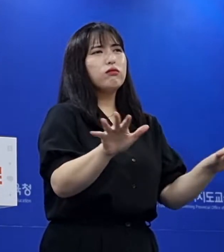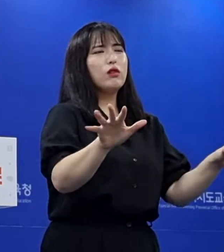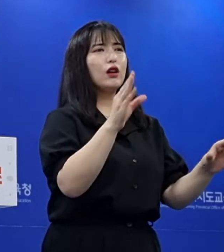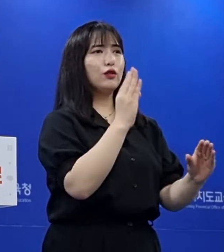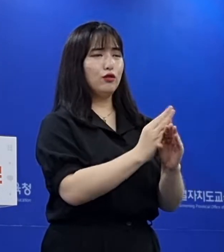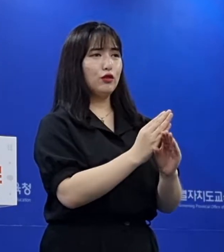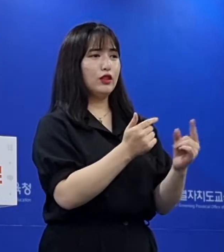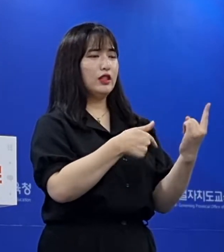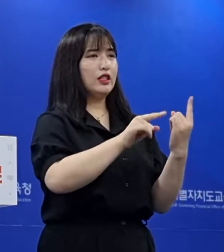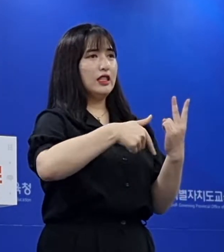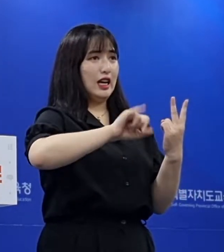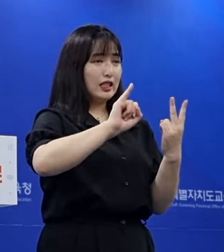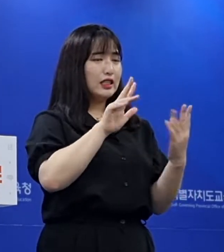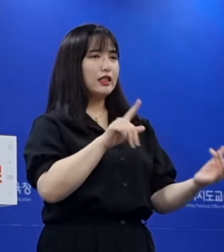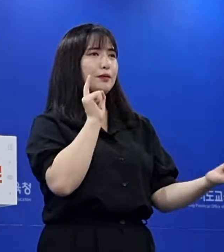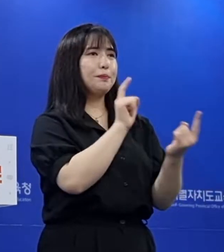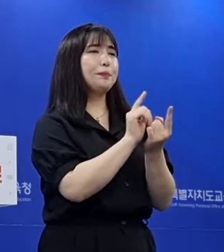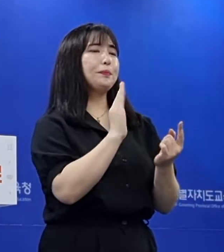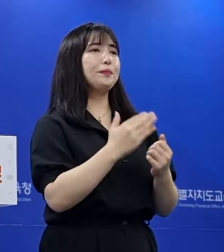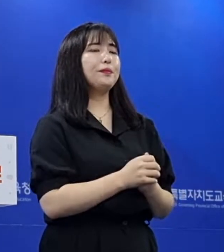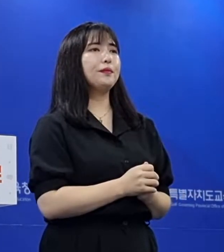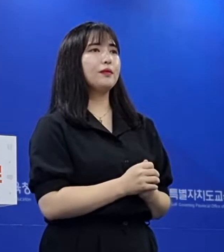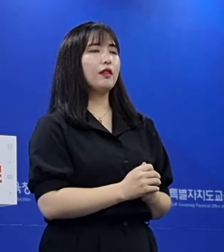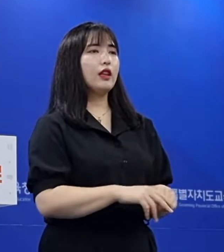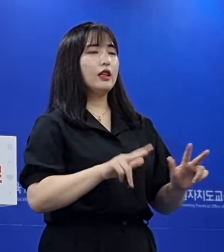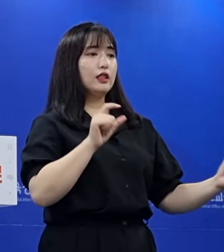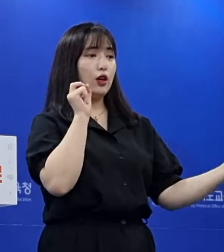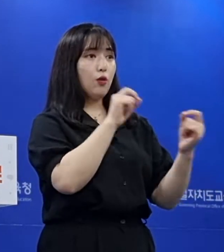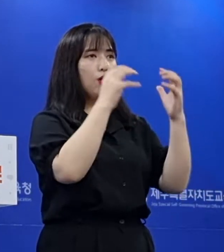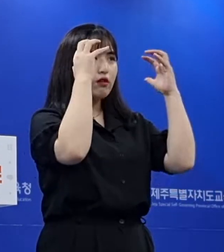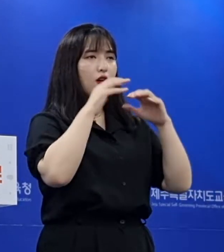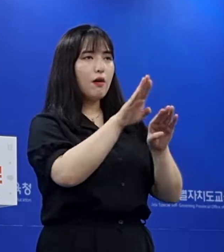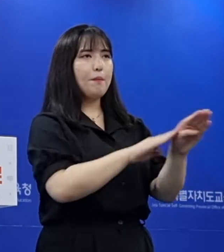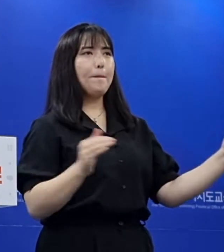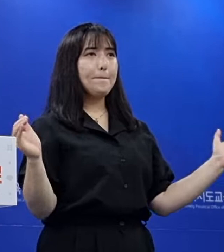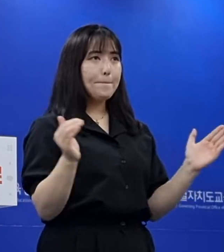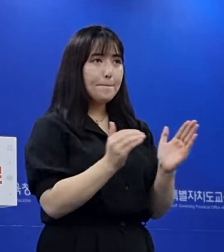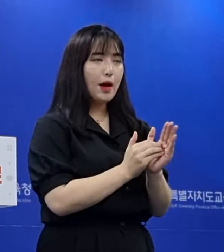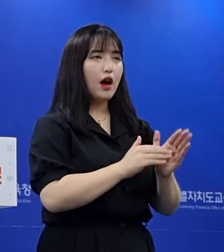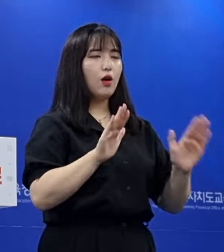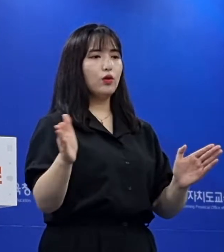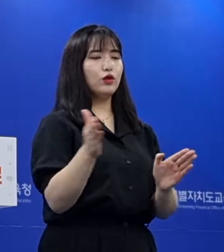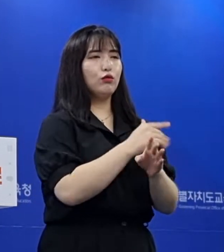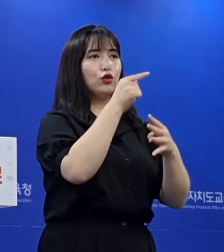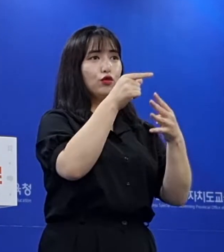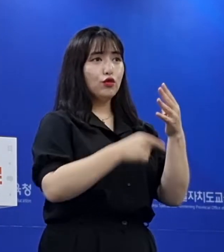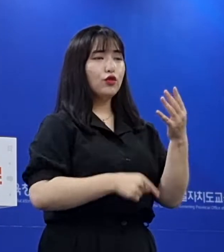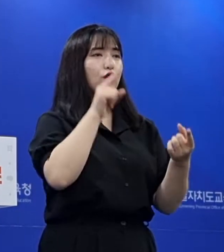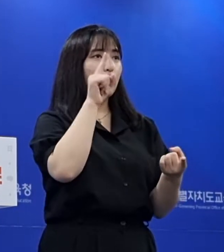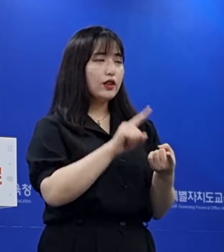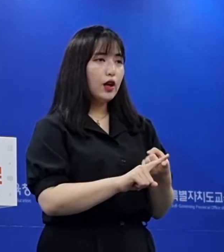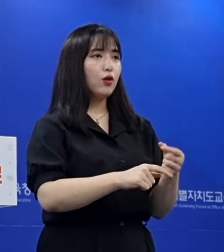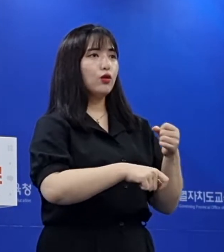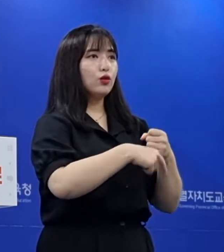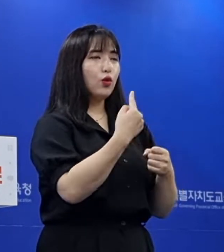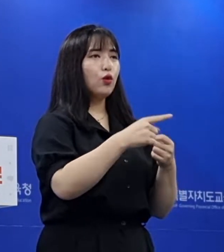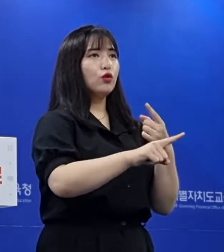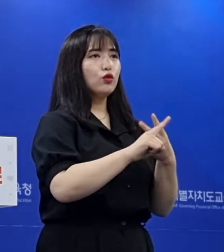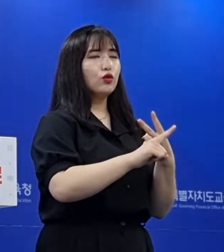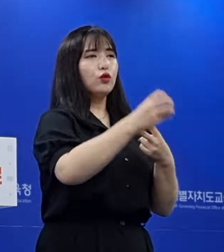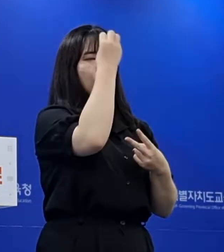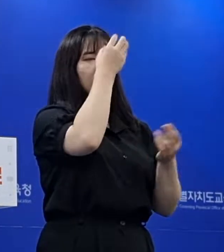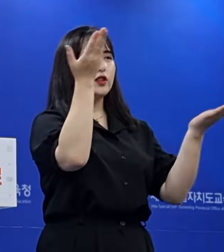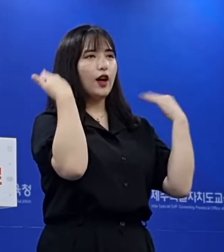2학기 일을 맞이하게 되었습니다. 이제 곧 여름방학이 끝나고 오늘부터 순차적으로 초중고등학교